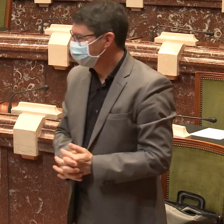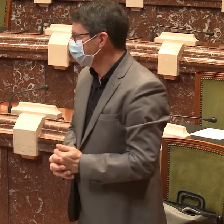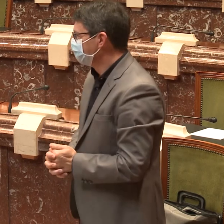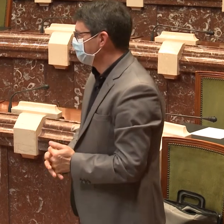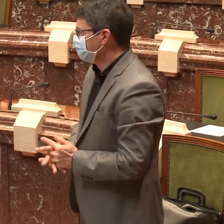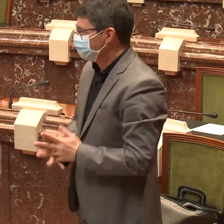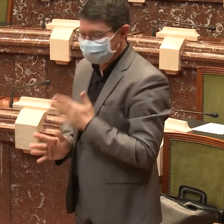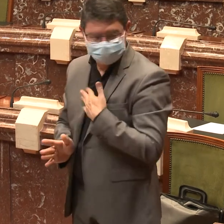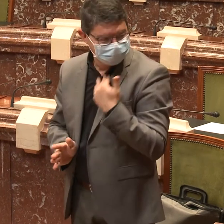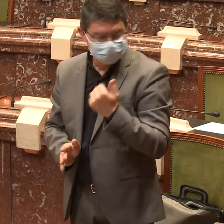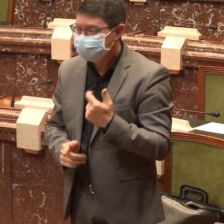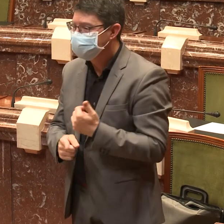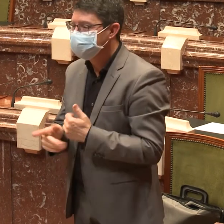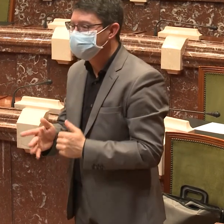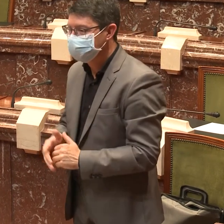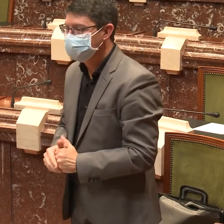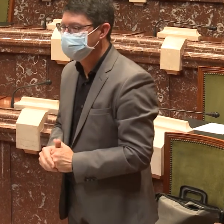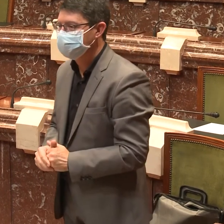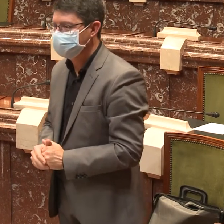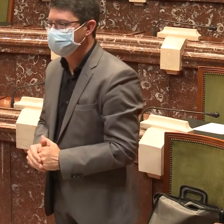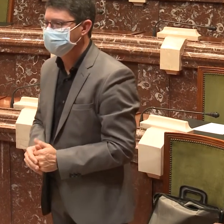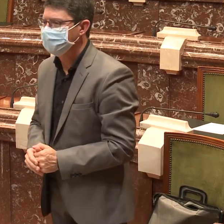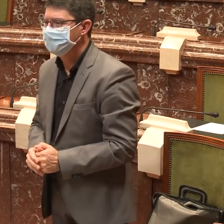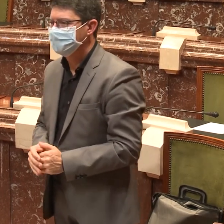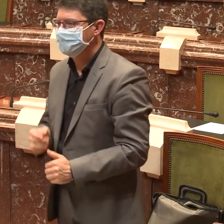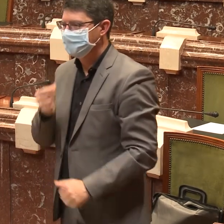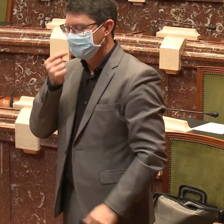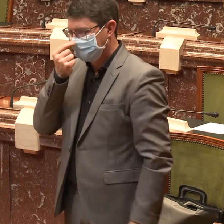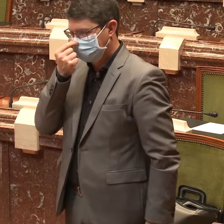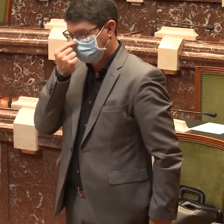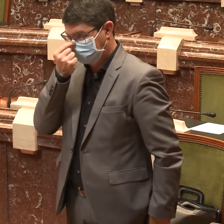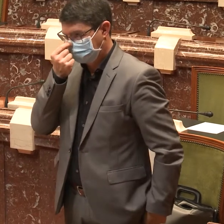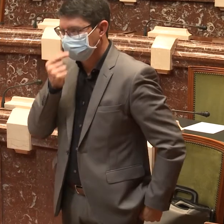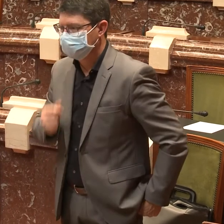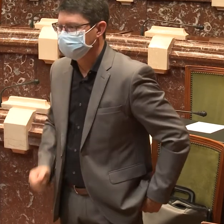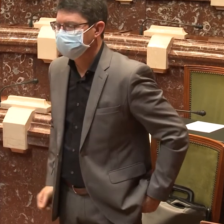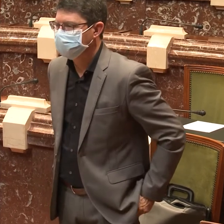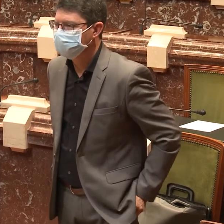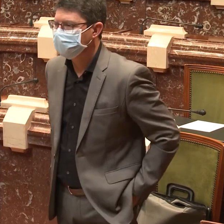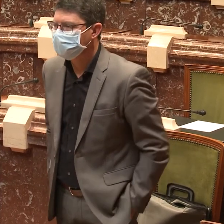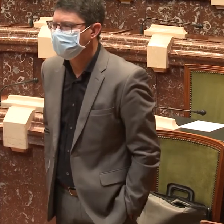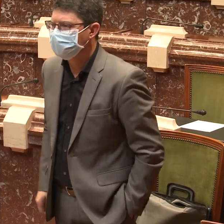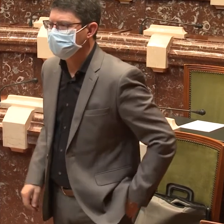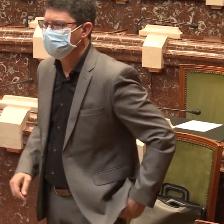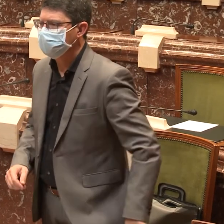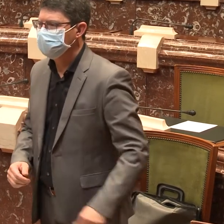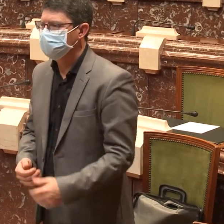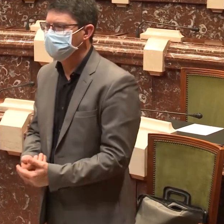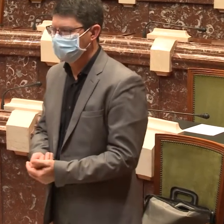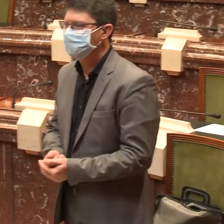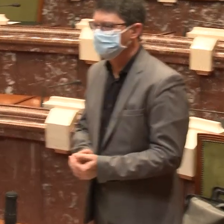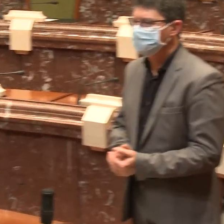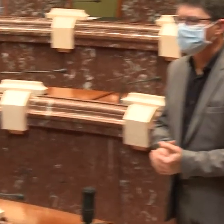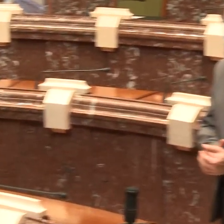Ahora continúo yo dando la palabra porque va a intervenir en la representación del Grupo Parlamentario Popular a